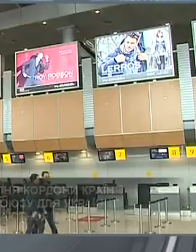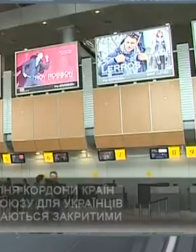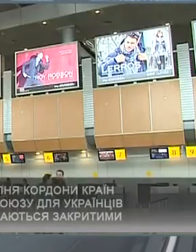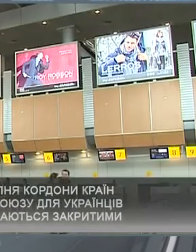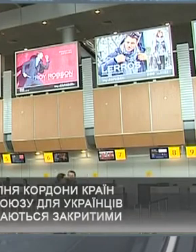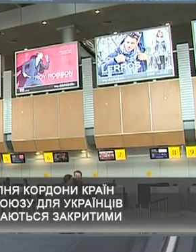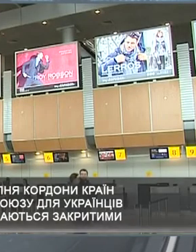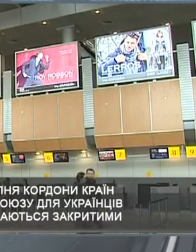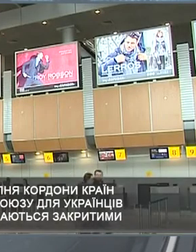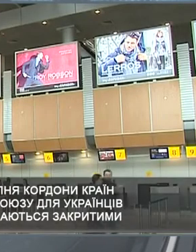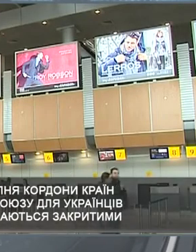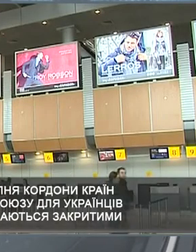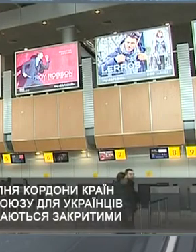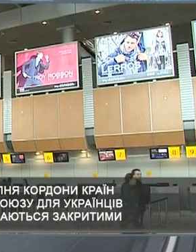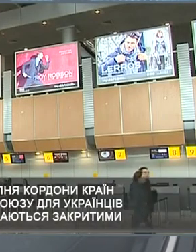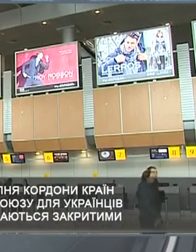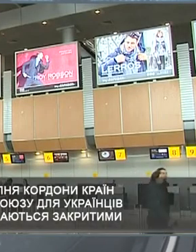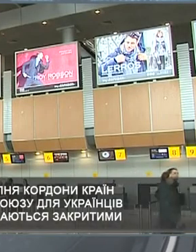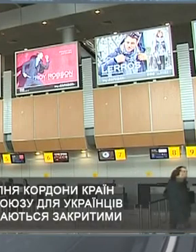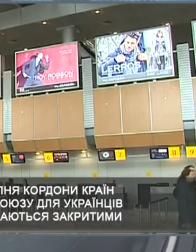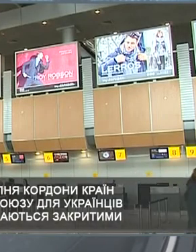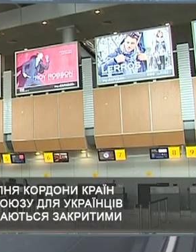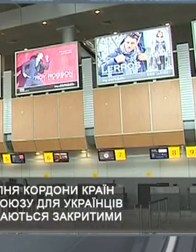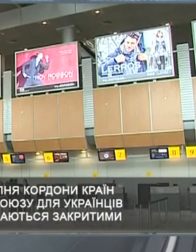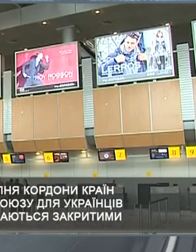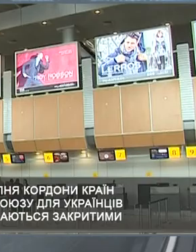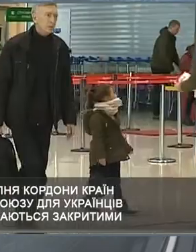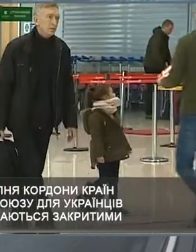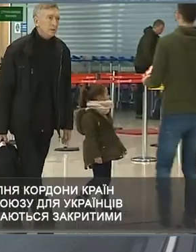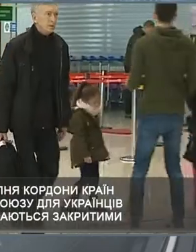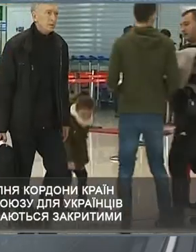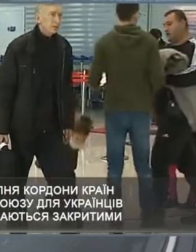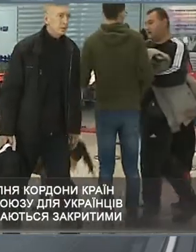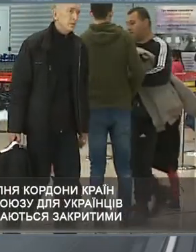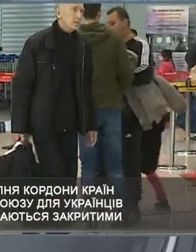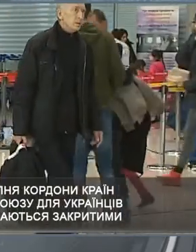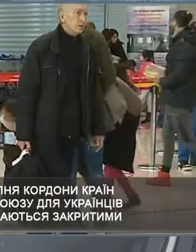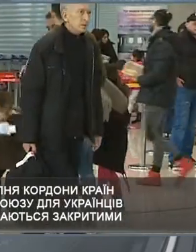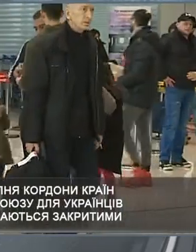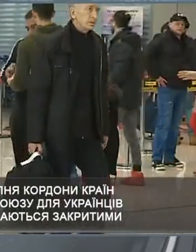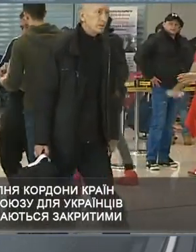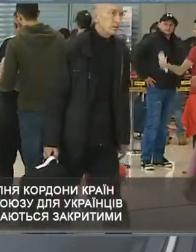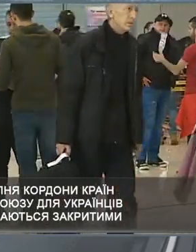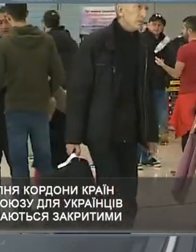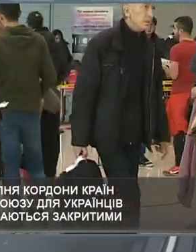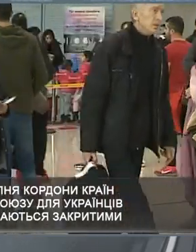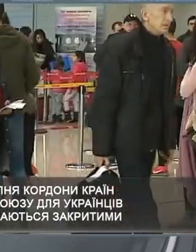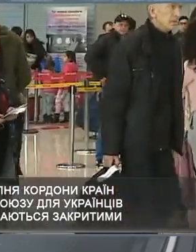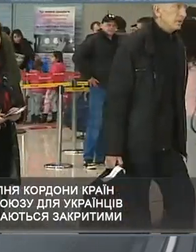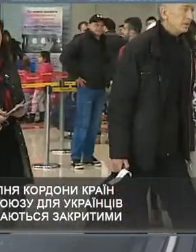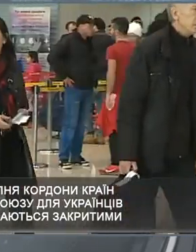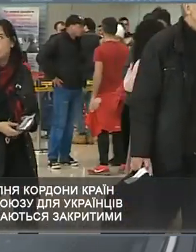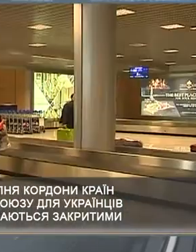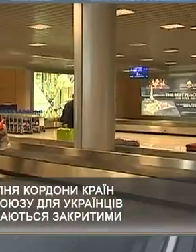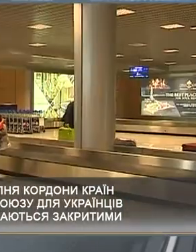Така епідситуація призвела до того, що українцям тепер поки що і засть до країн Євросоюзу. Україна не значиться у зеленому